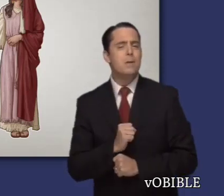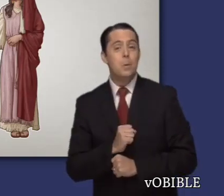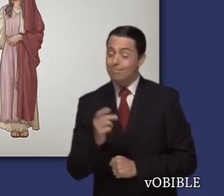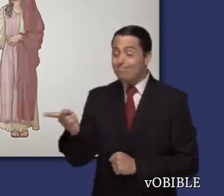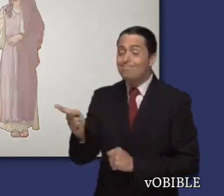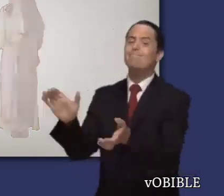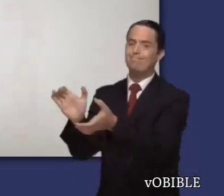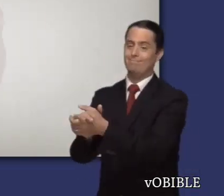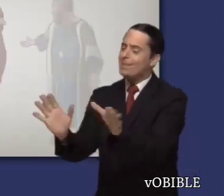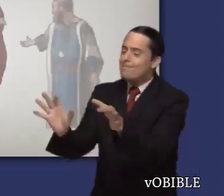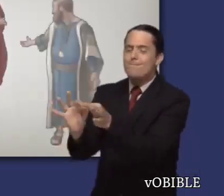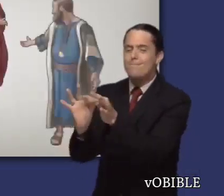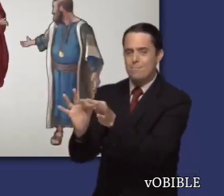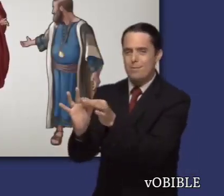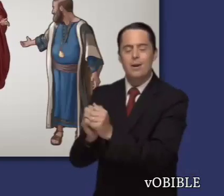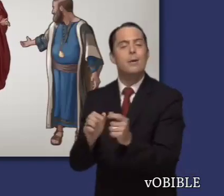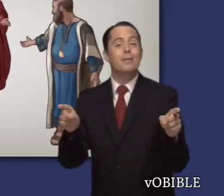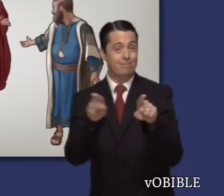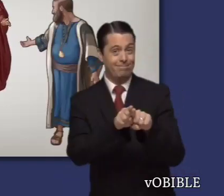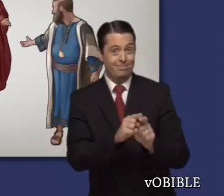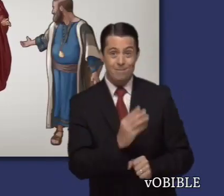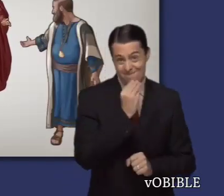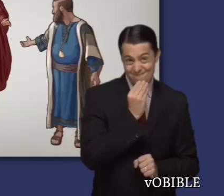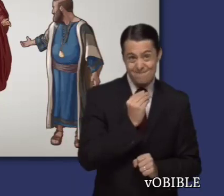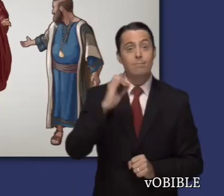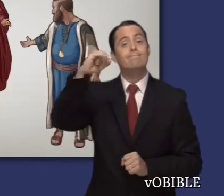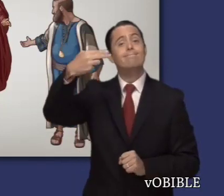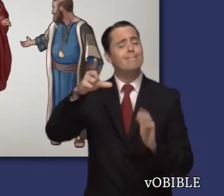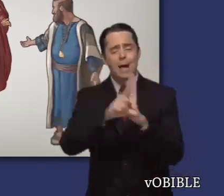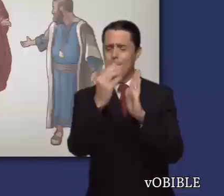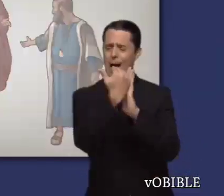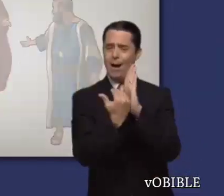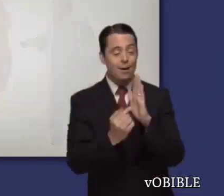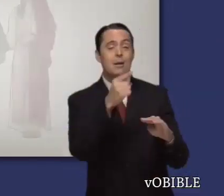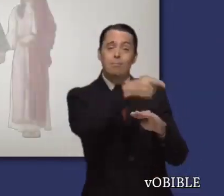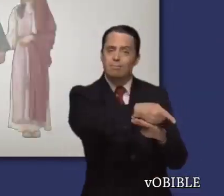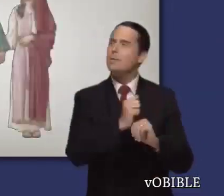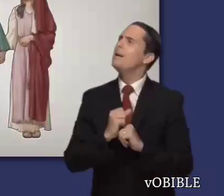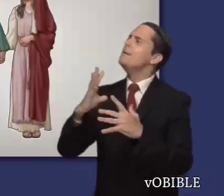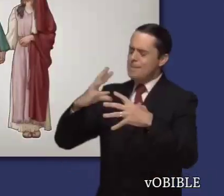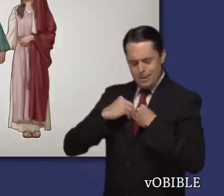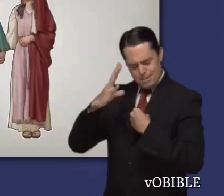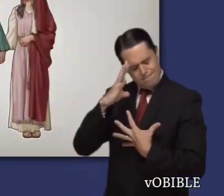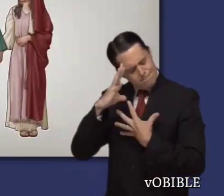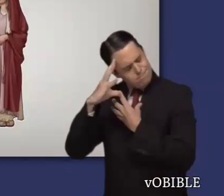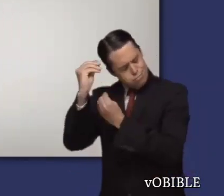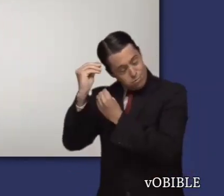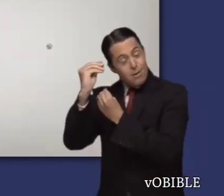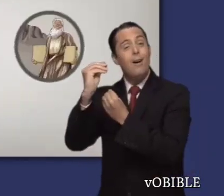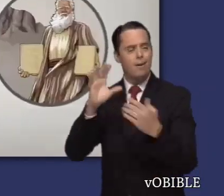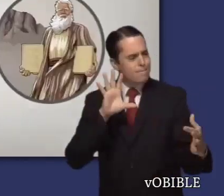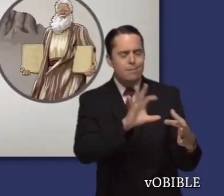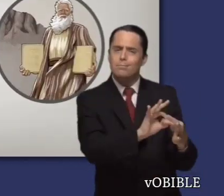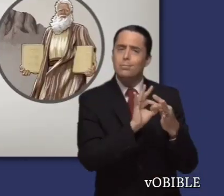varias ocasiones. Oseas se casó con Gómer, que le fue infiel. Su matrimonio simboliza el